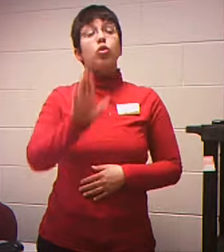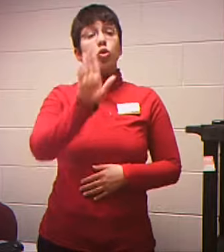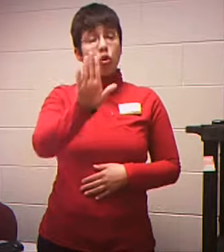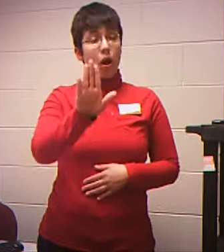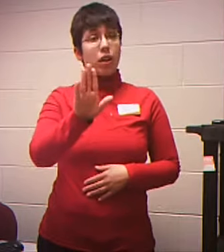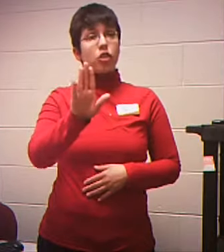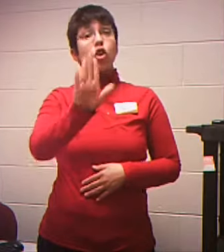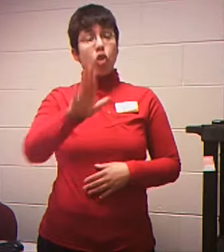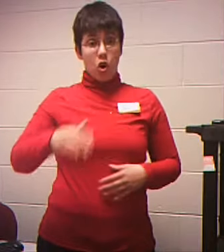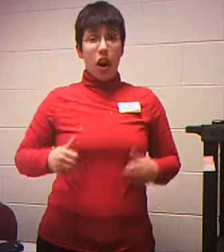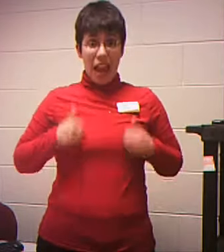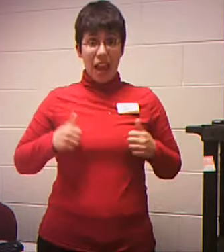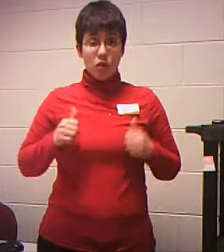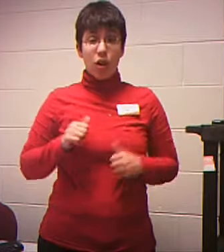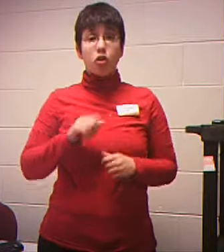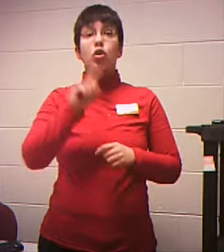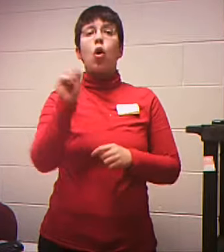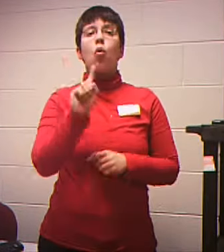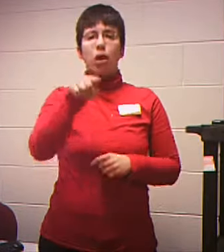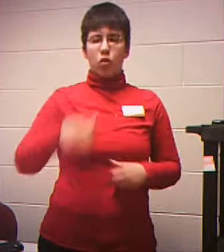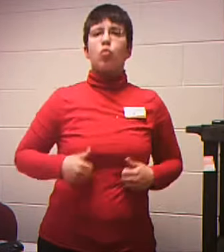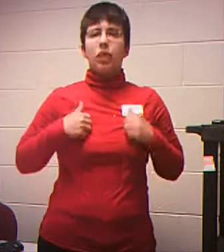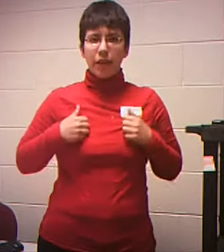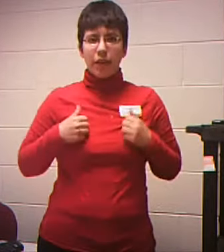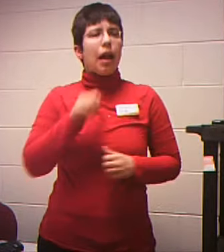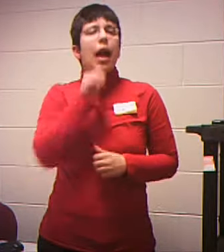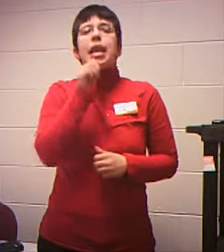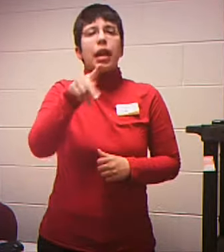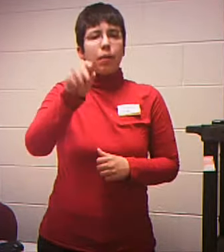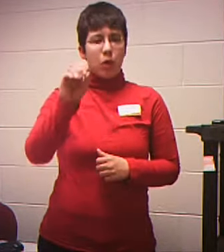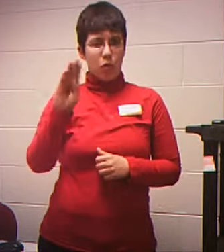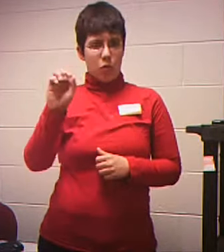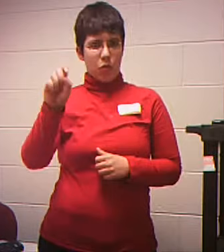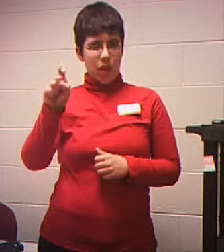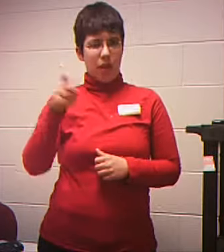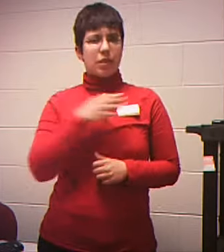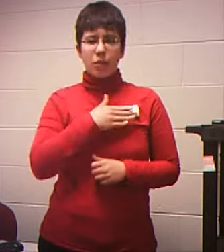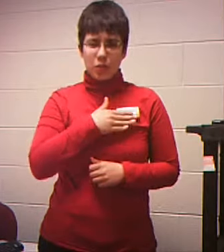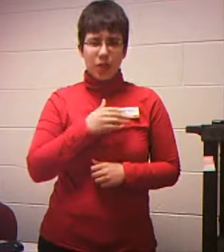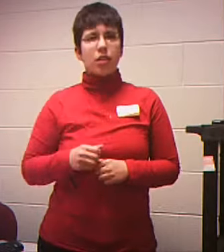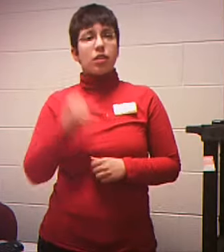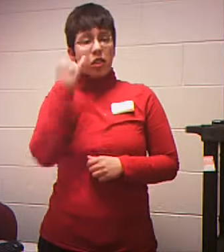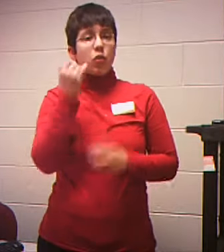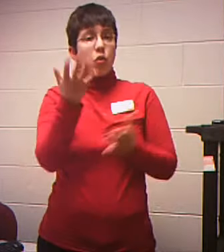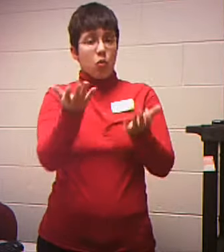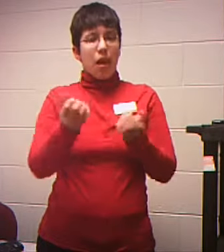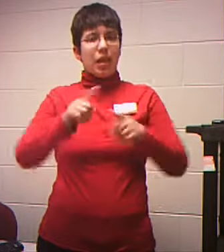But where you actually live There will be a place Somewhere else Where you can put a mailing address If that's different If you want to Home